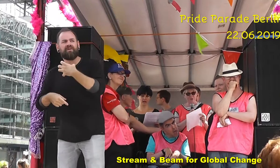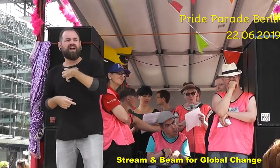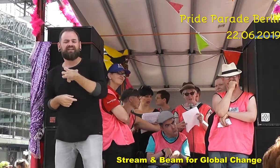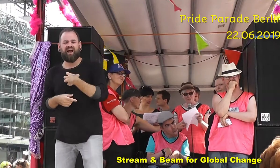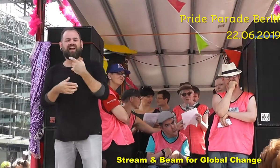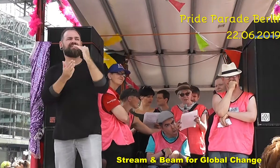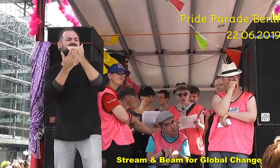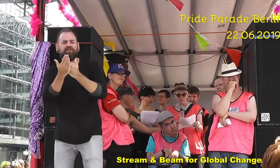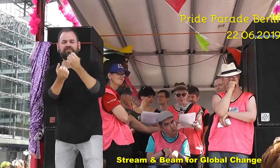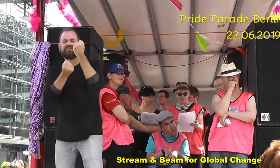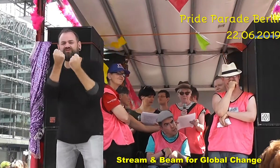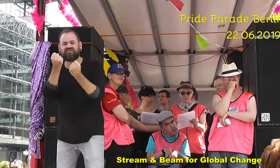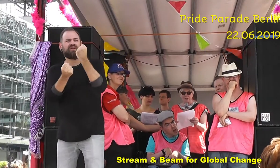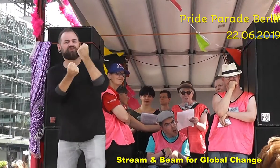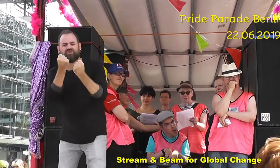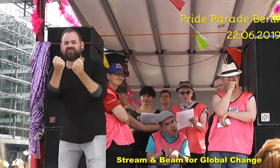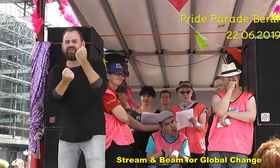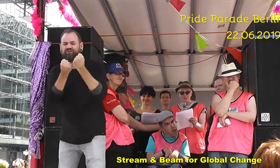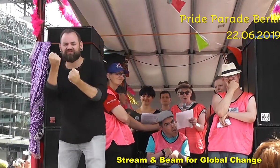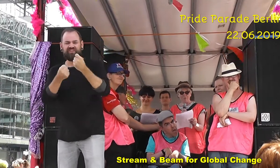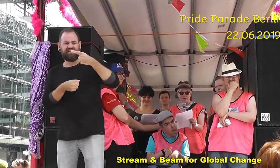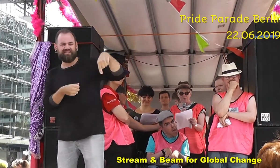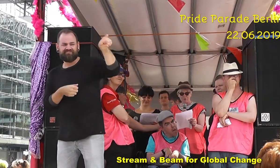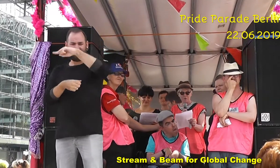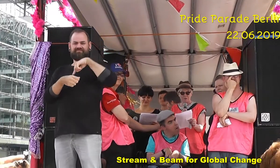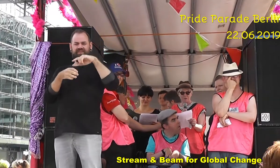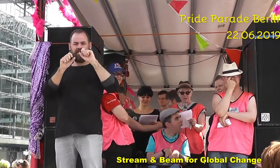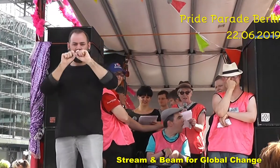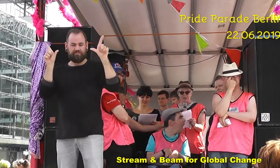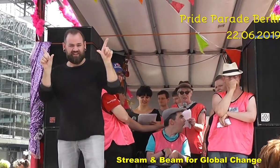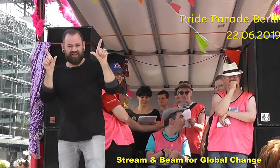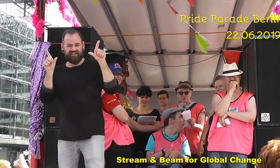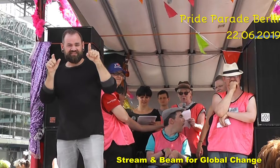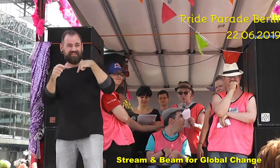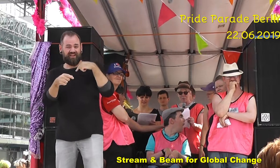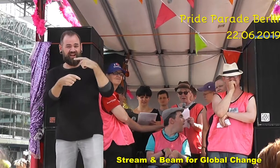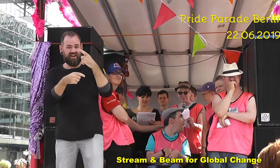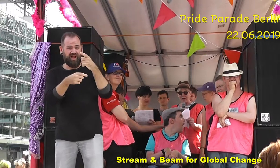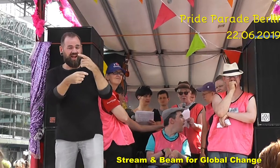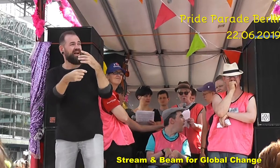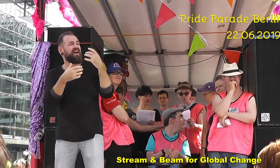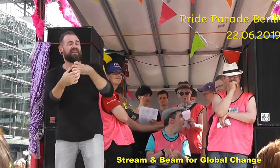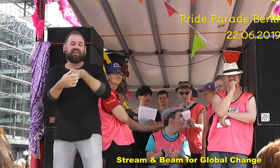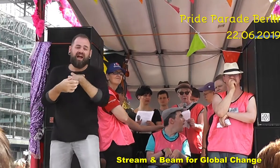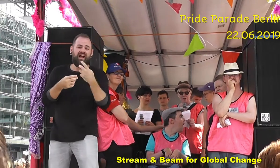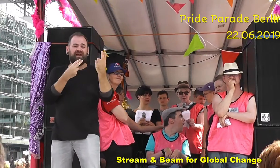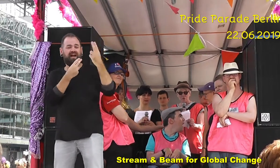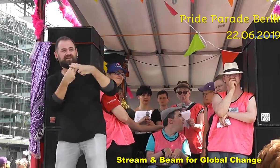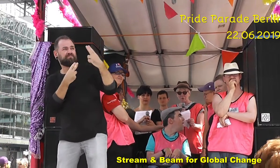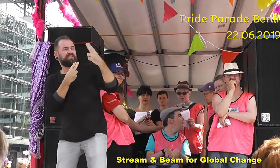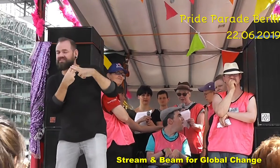dass andere Menschen glauben, sie könnten die Norm erfüllen. Das führt zum erfahrenen Druck,